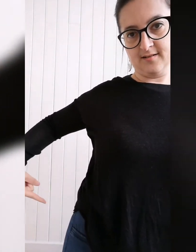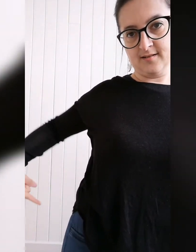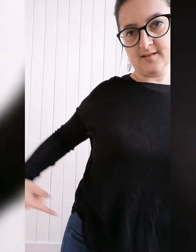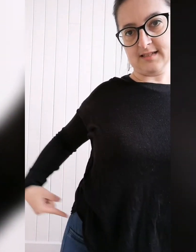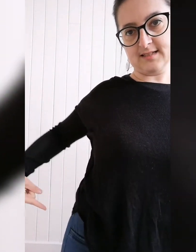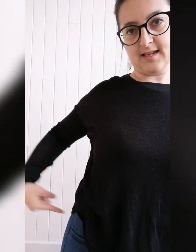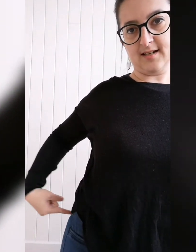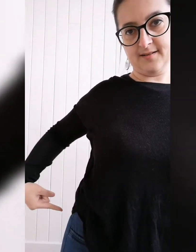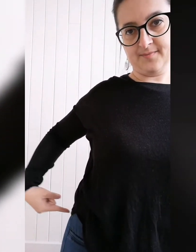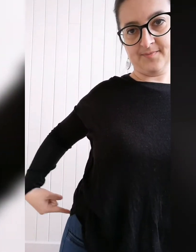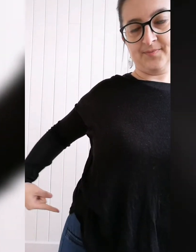Sel.